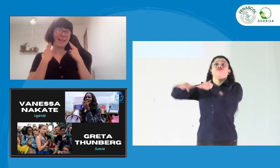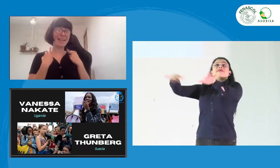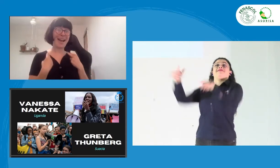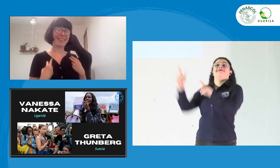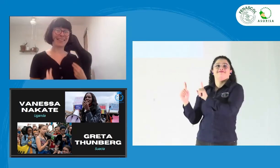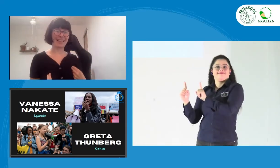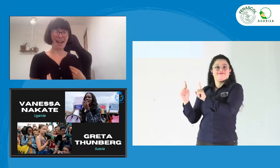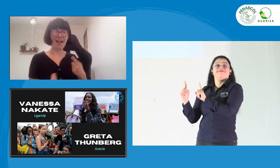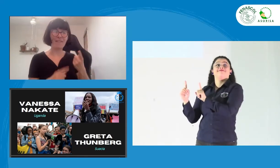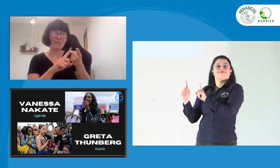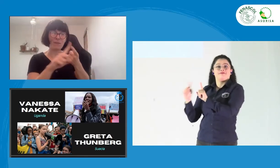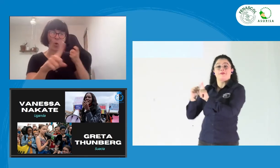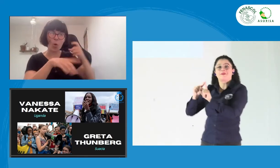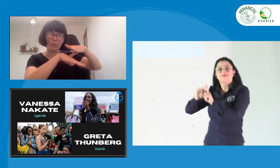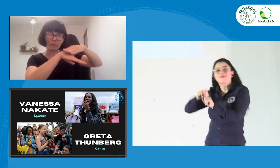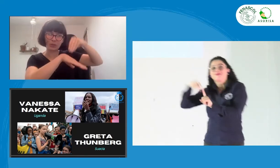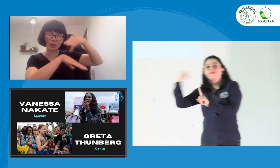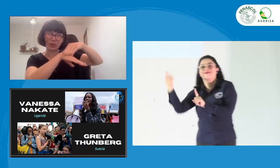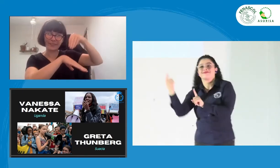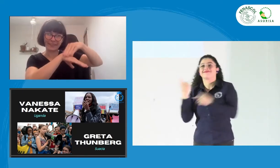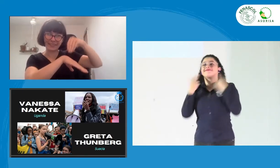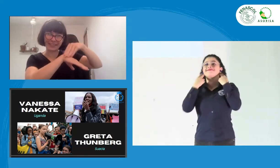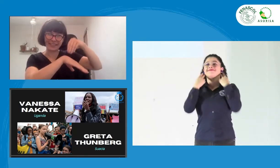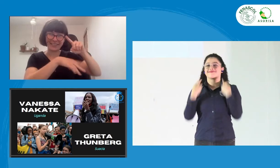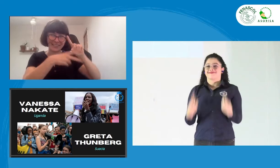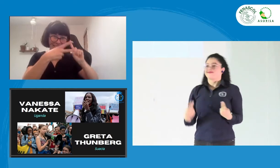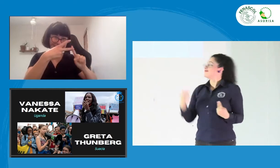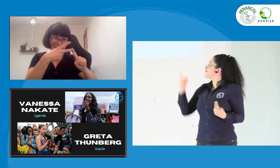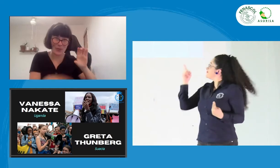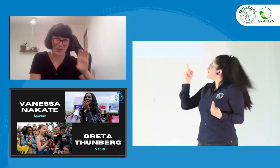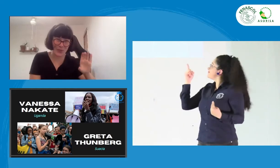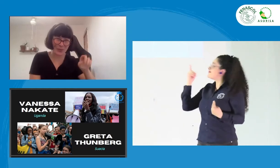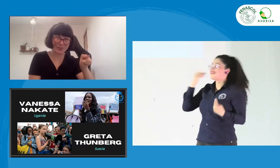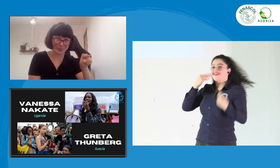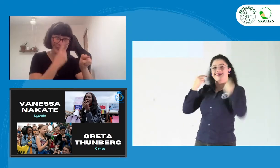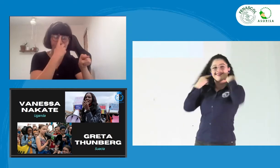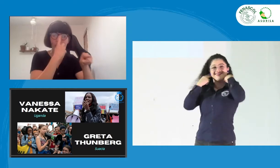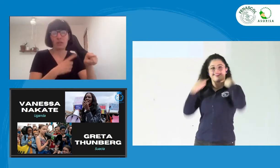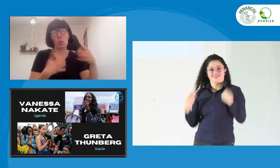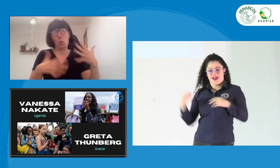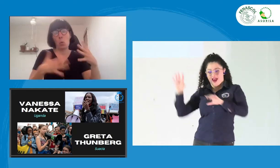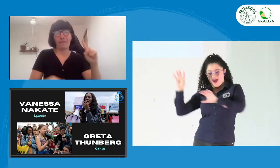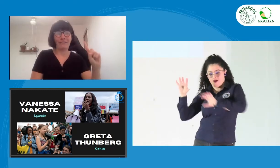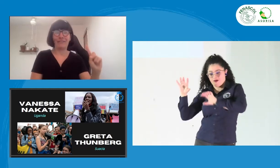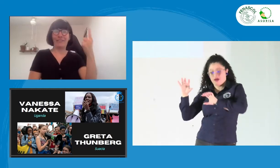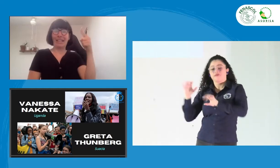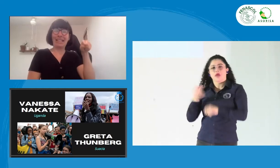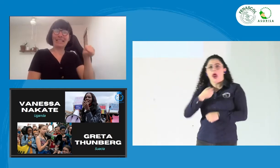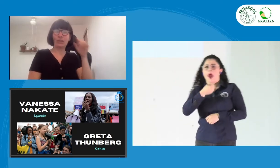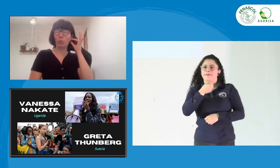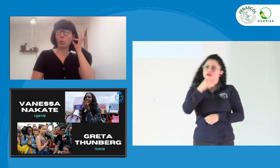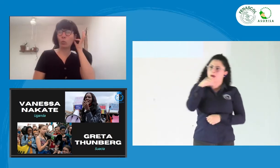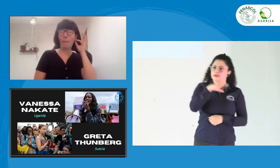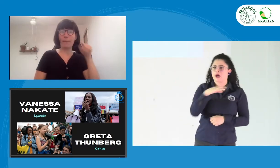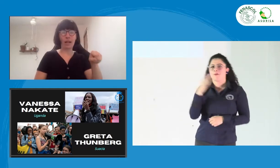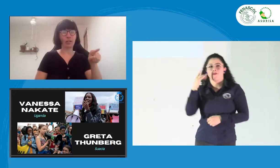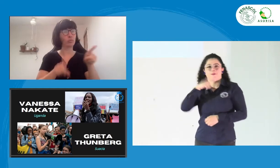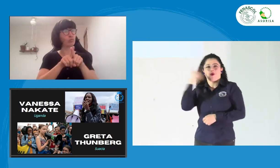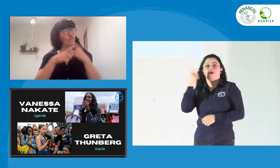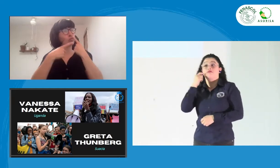decisiones. De la misma manera Greta Thunberg, una persona, una niña, una joven de Suecia que